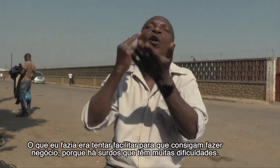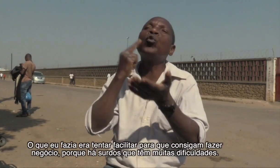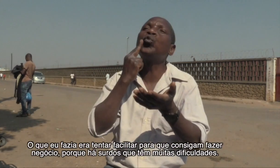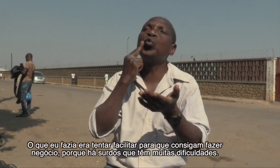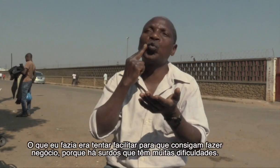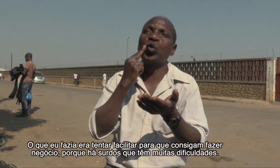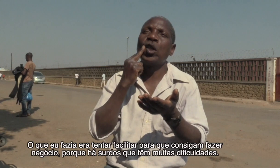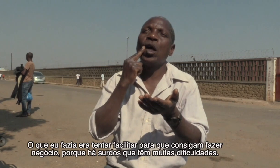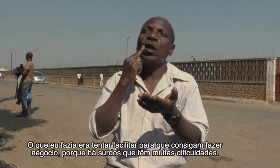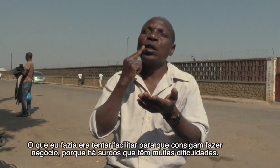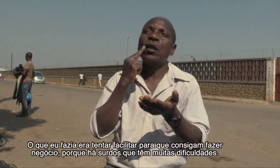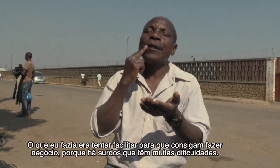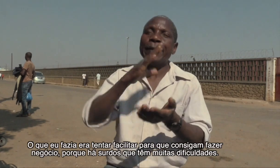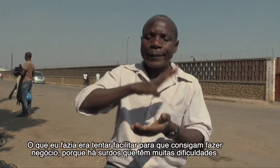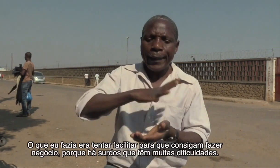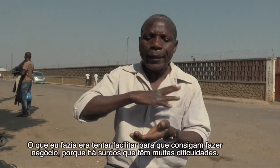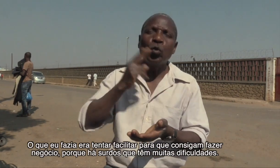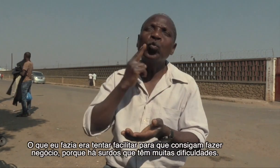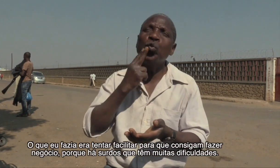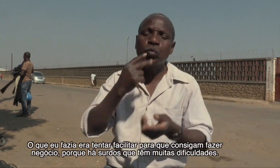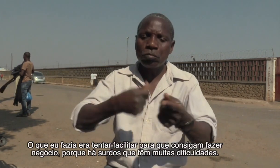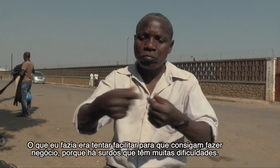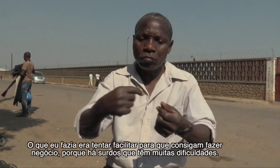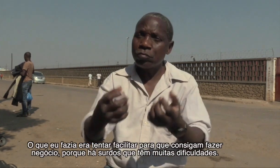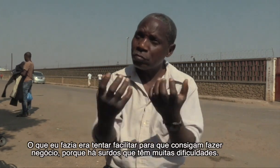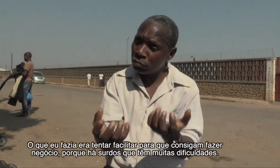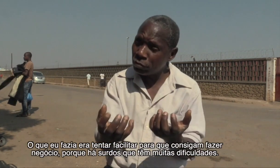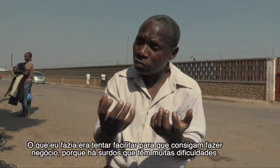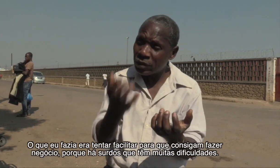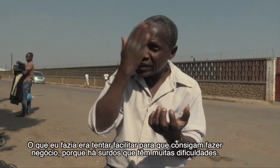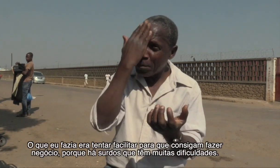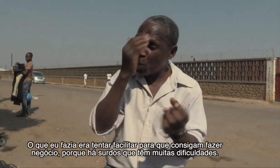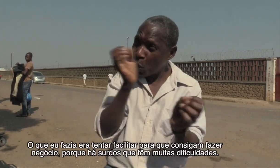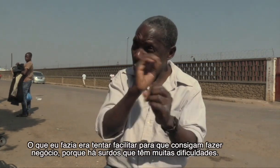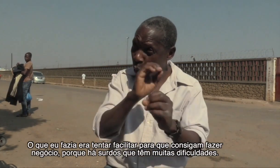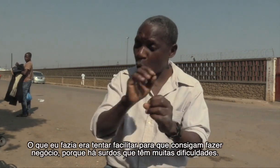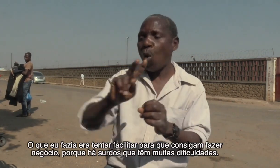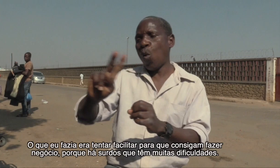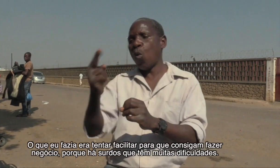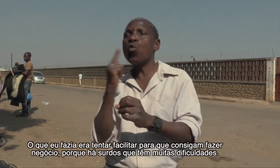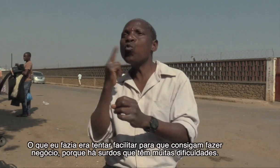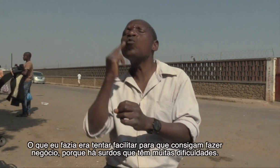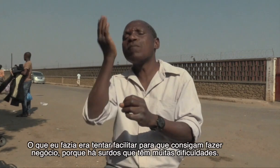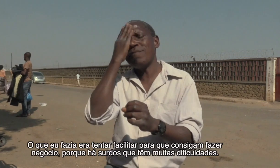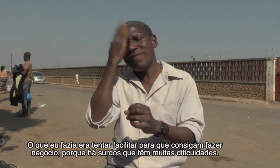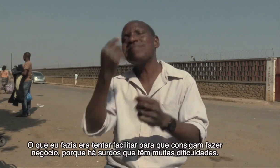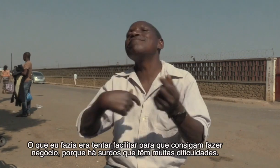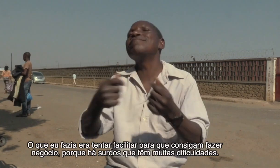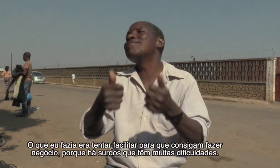parte, a questão era de negócio para surdos. Porque nós sabemos que tem surdos que têm tido muita dificuldade.